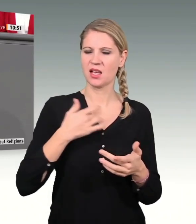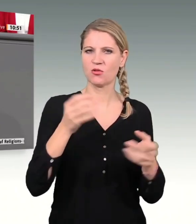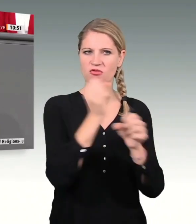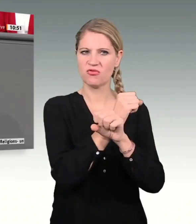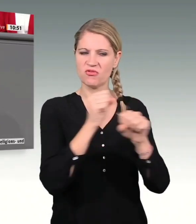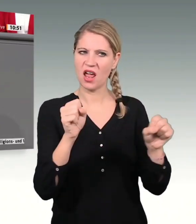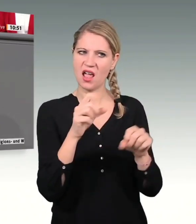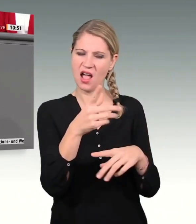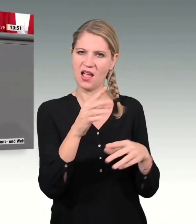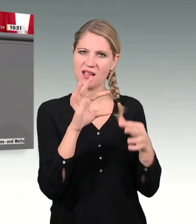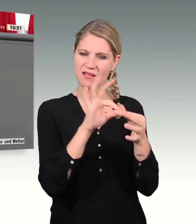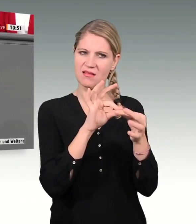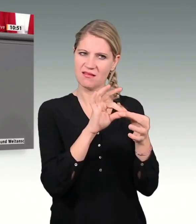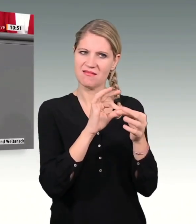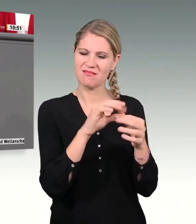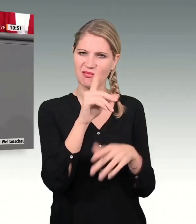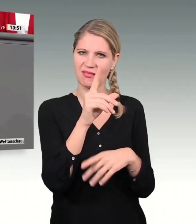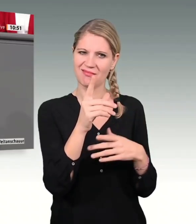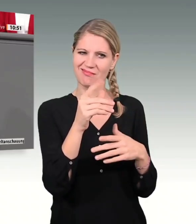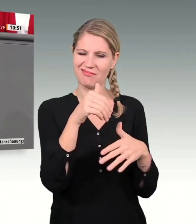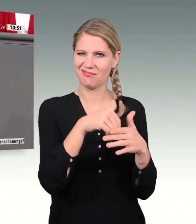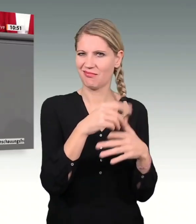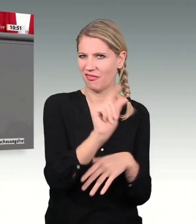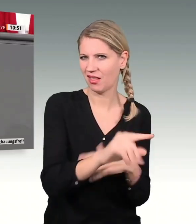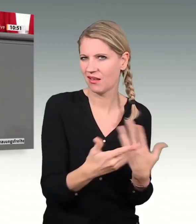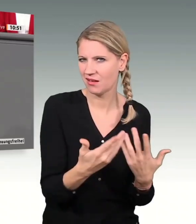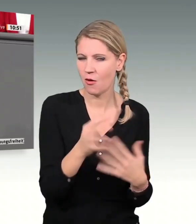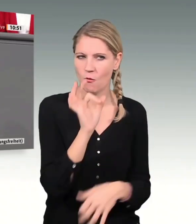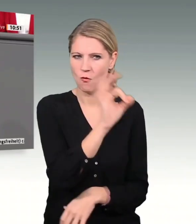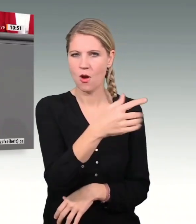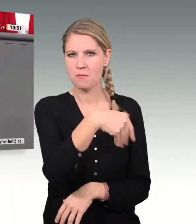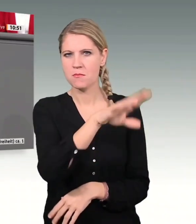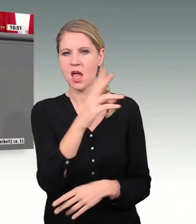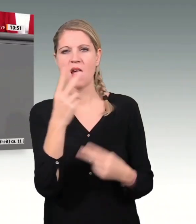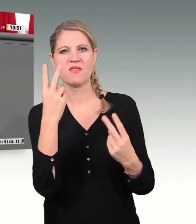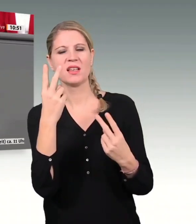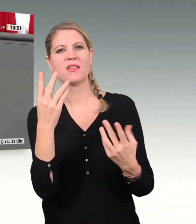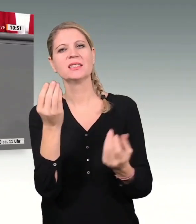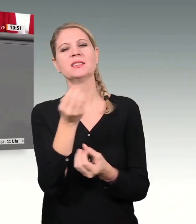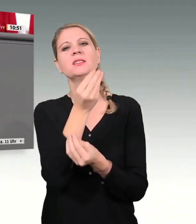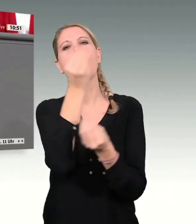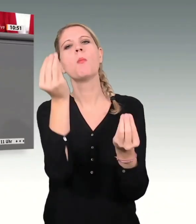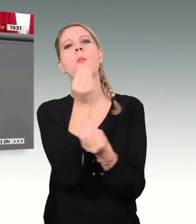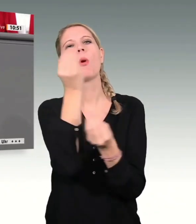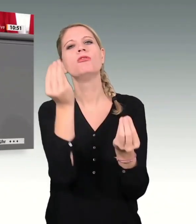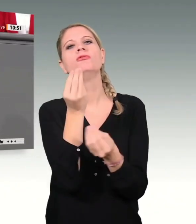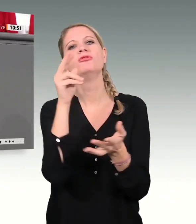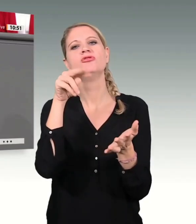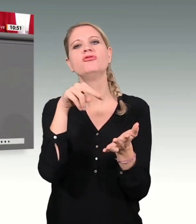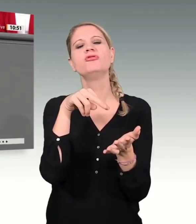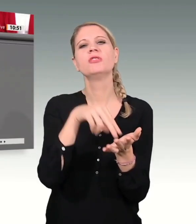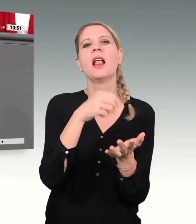als solche geht, Herr Dr. Grübel. Vielmehr geht es Ihnen um den symbolischen Stellenwert des Amtes des